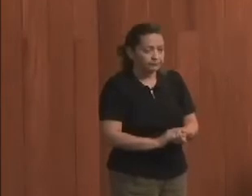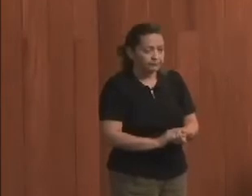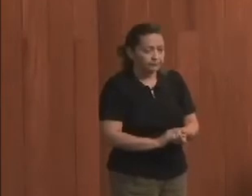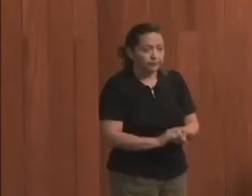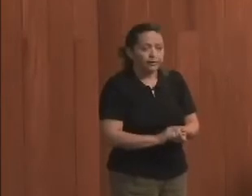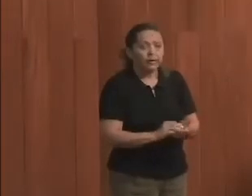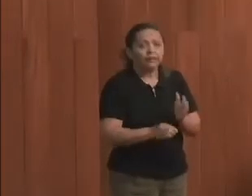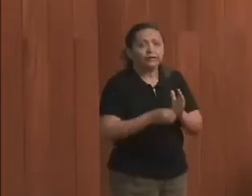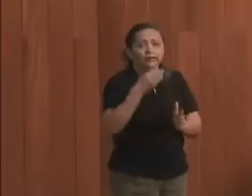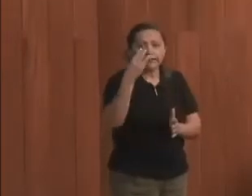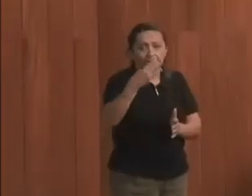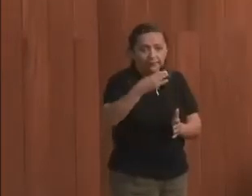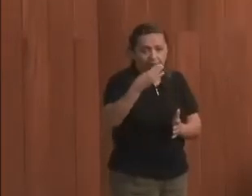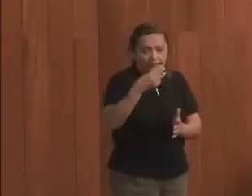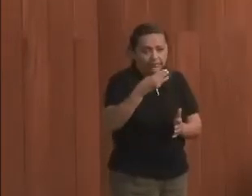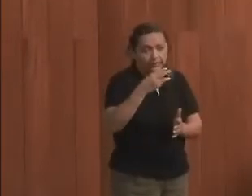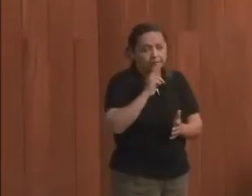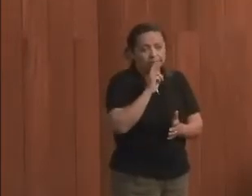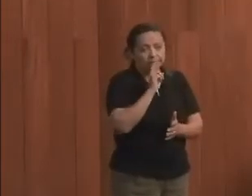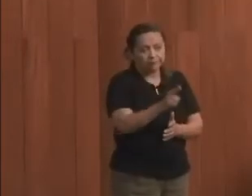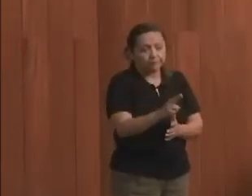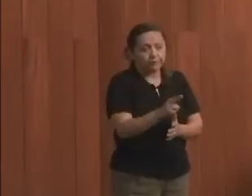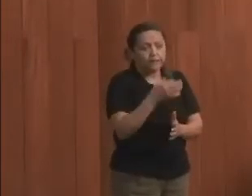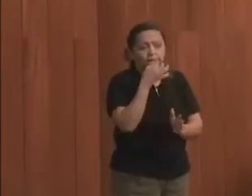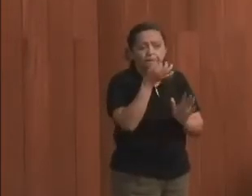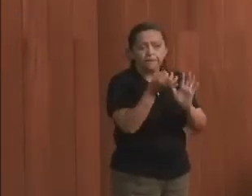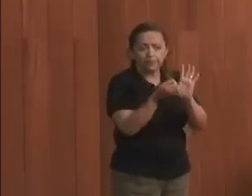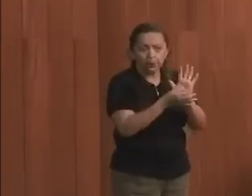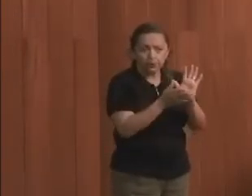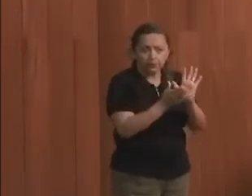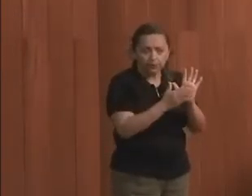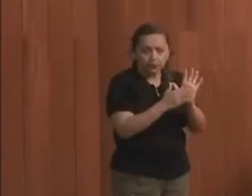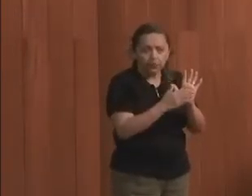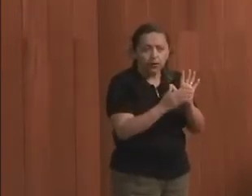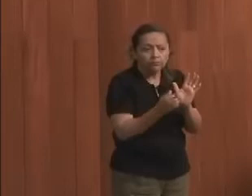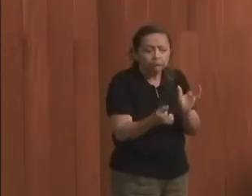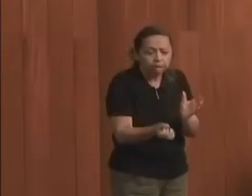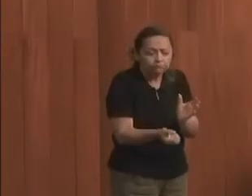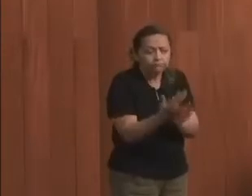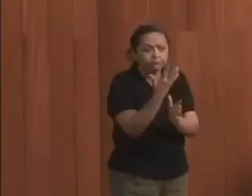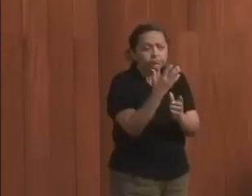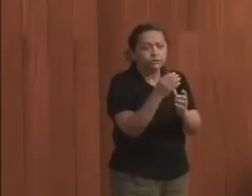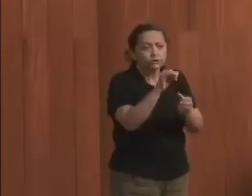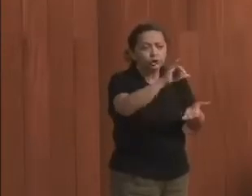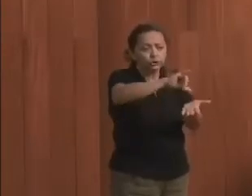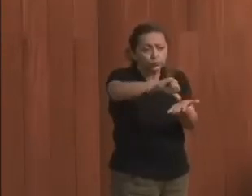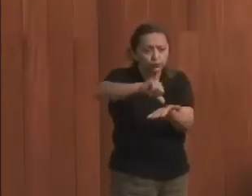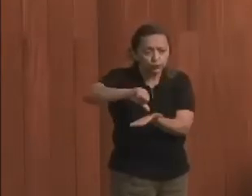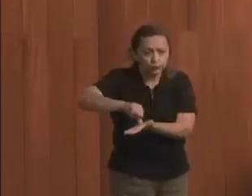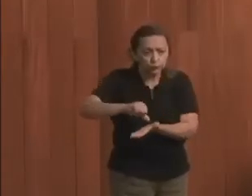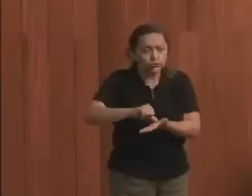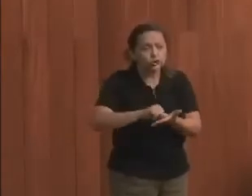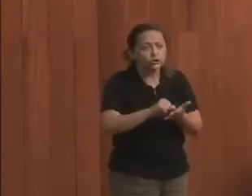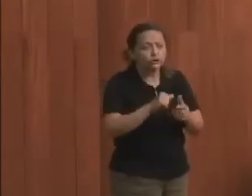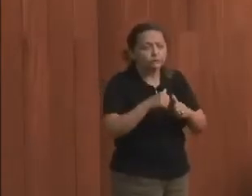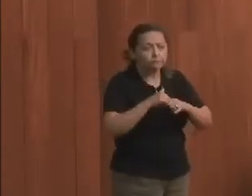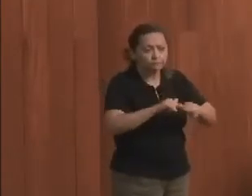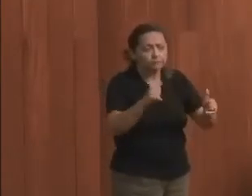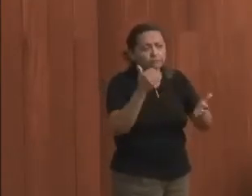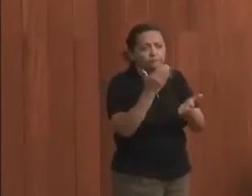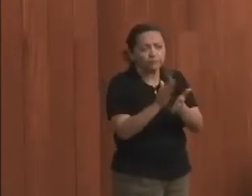Terceiro. Propor a implementação de núcleos de enfrentamento à